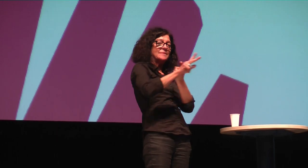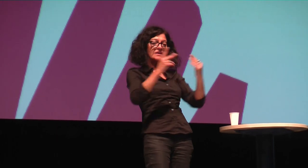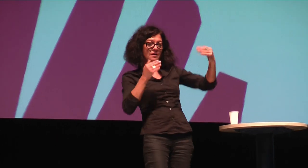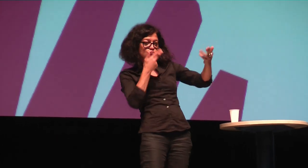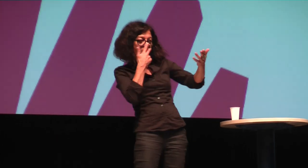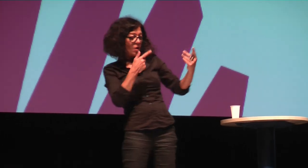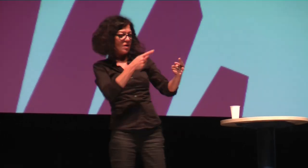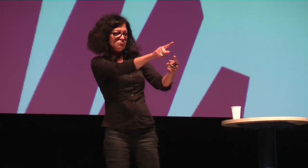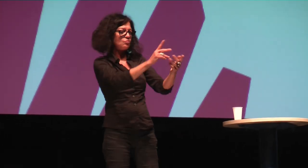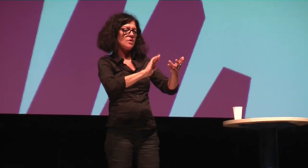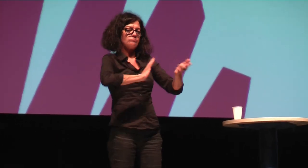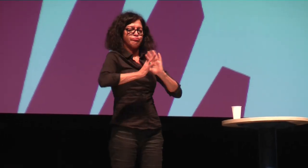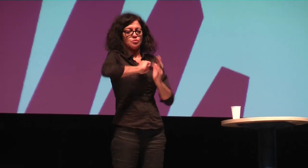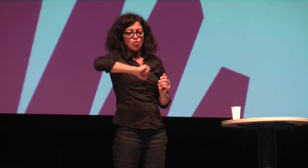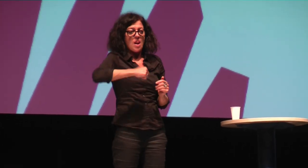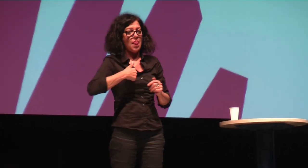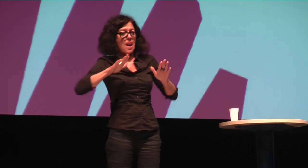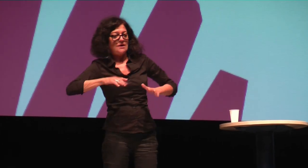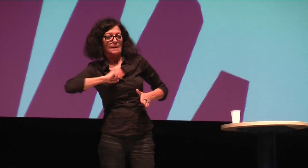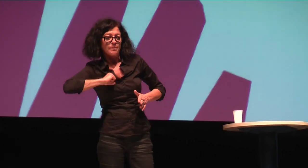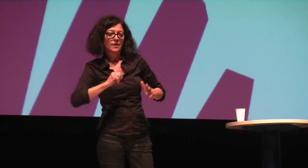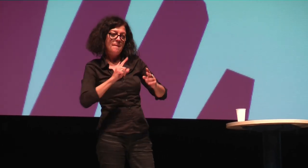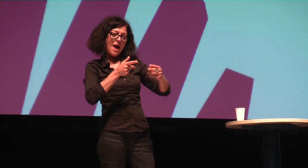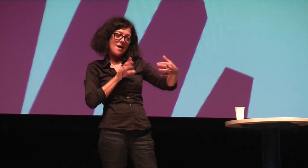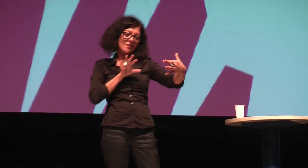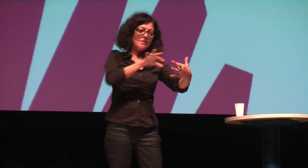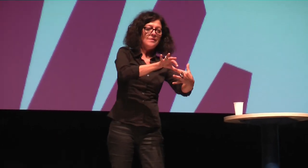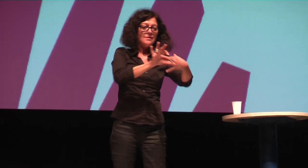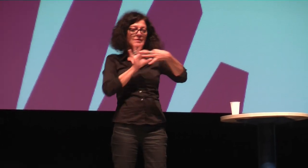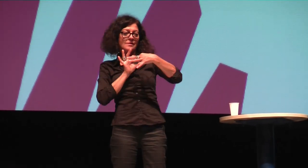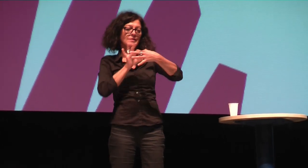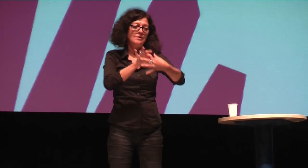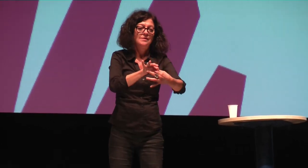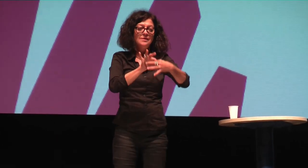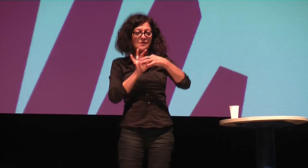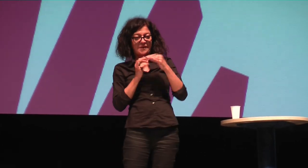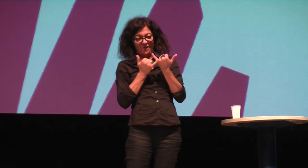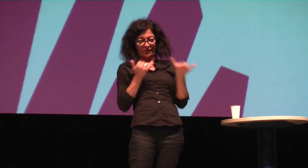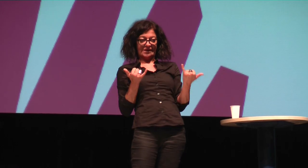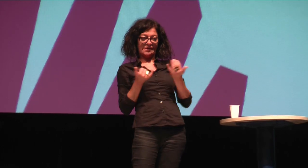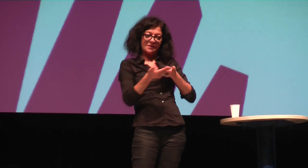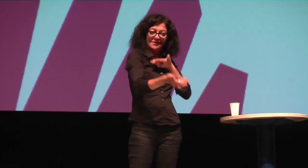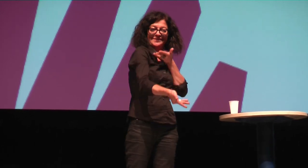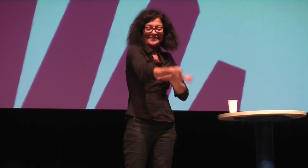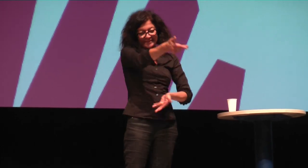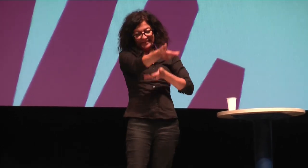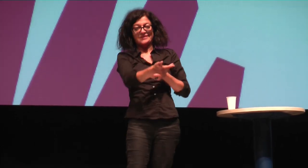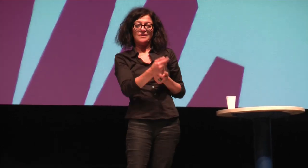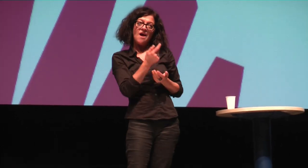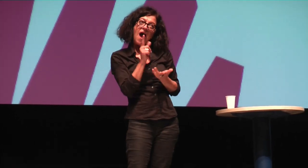Sprache des anderen anpasst. Wenn jemand sehr, sehr schnell gebärdet oder sehr, sehr langsam gebärdet oder das auch nur so versteht, dann